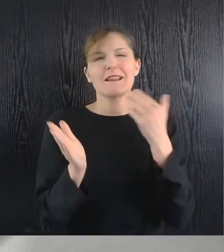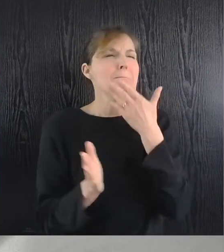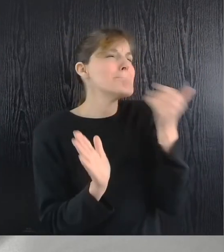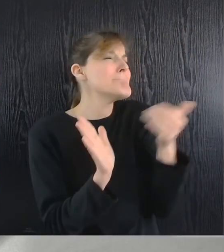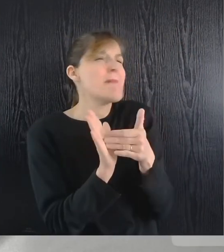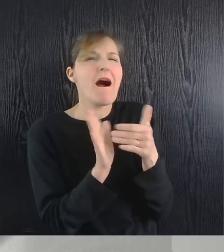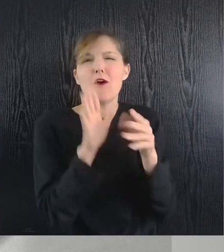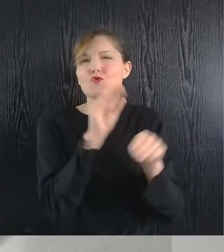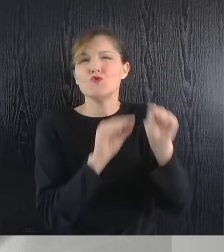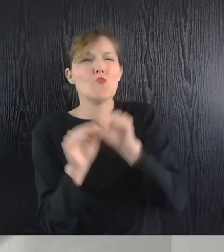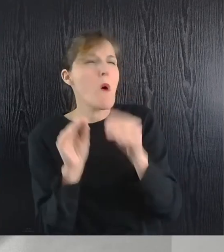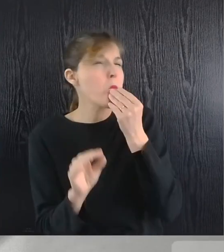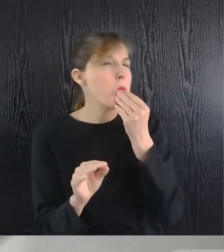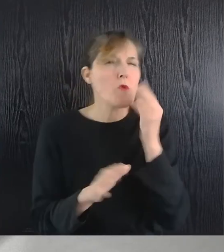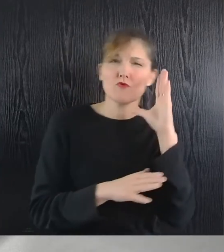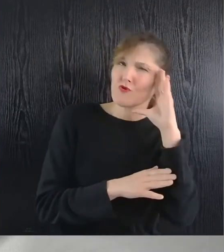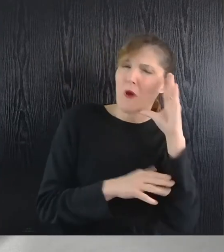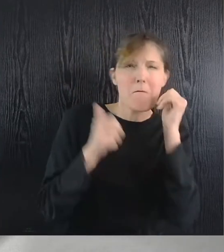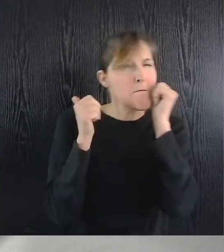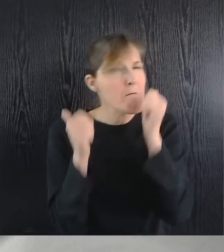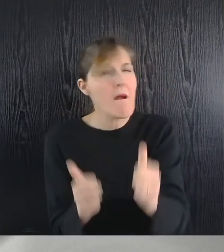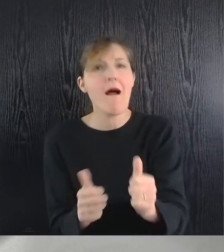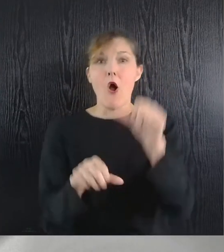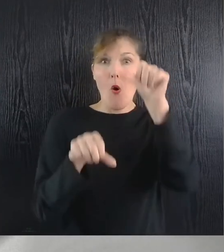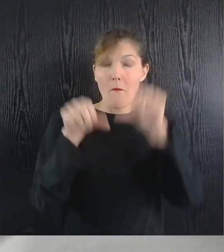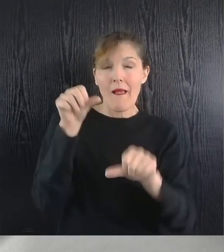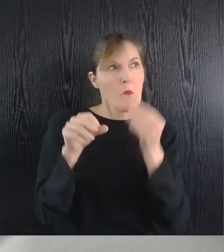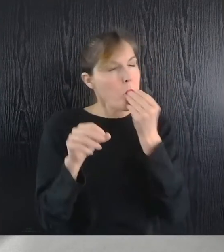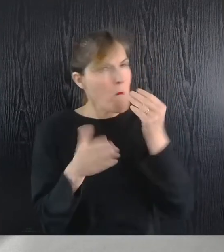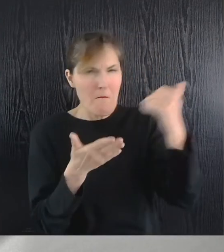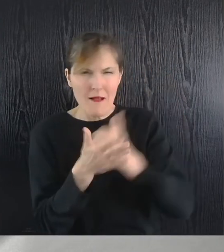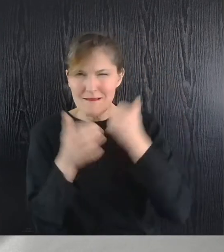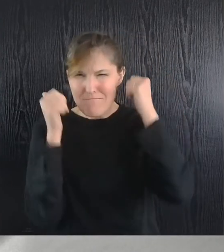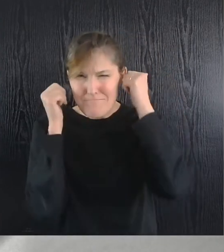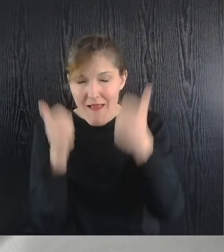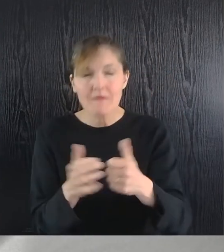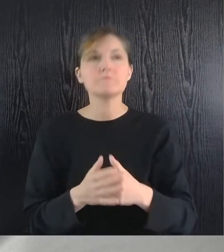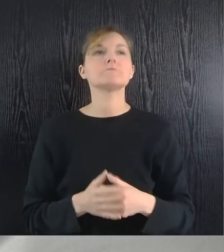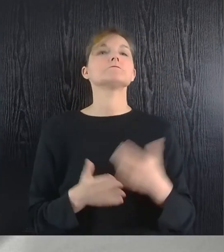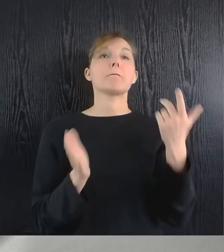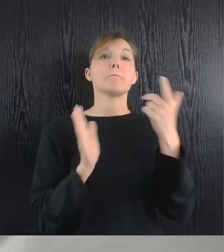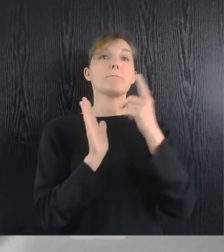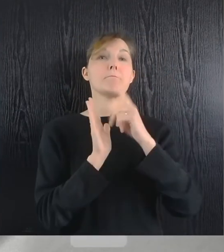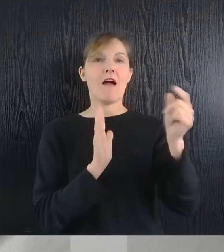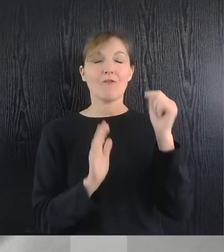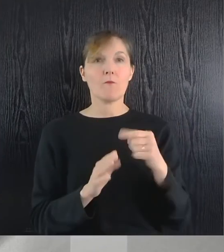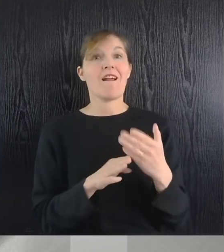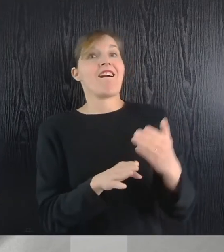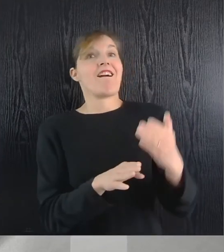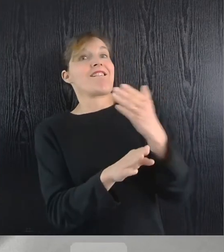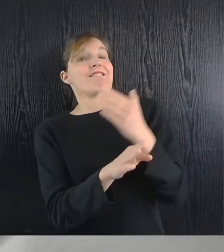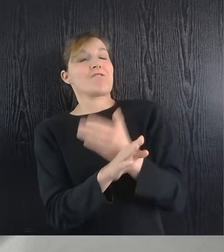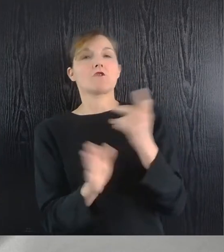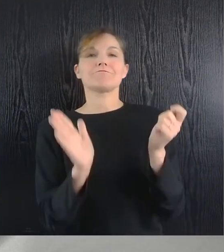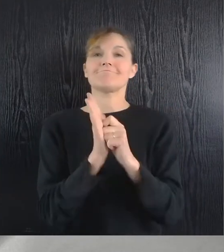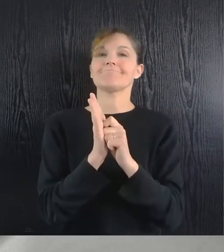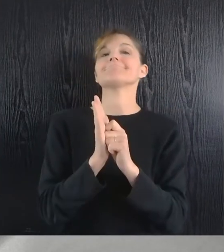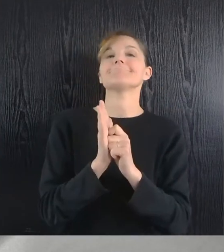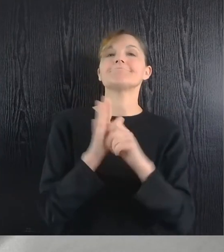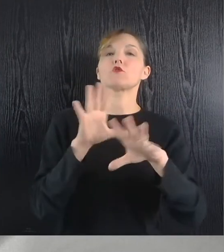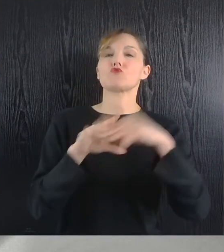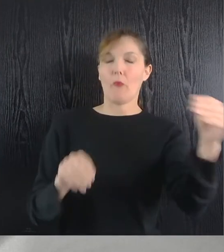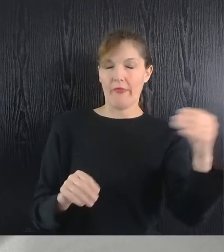chirurgie s'est bien passée et le moment venu où elle devait quitter la clinique arriva. Le jour de sa sortie, le